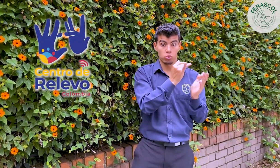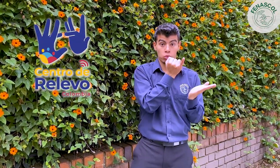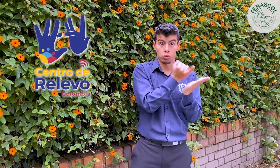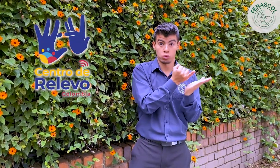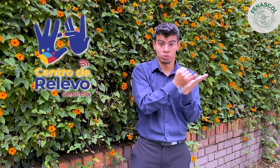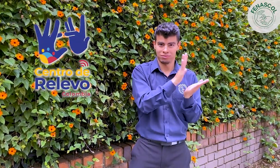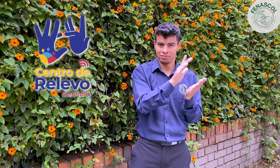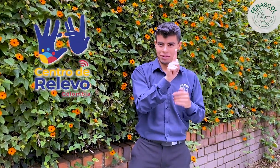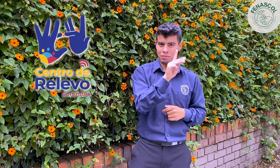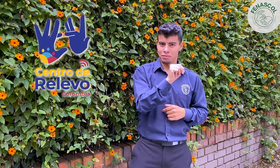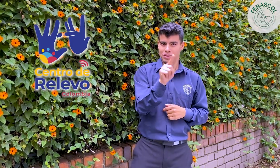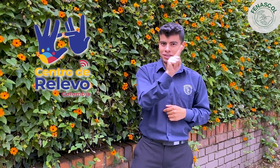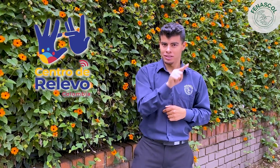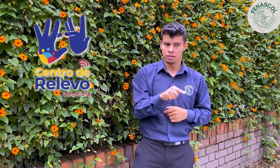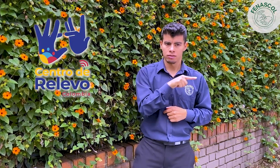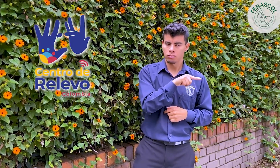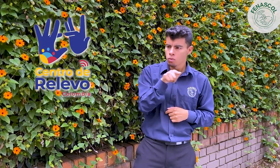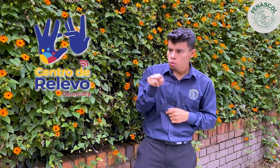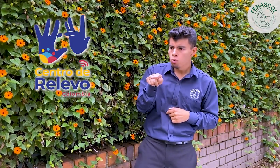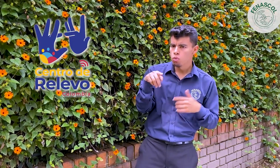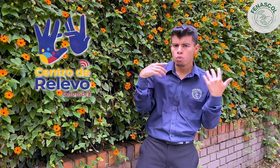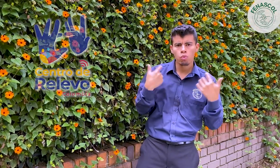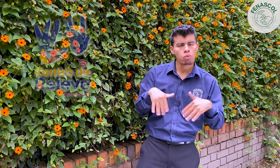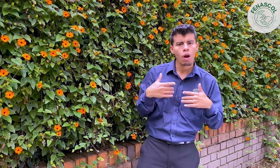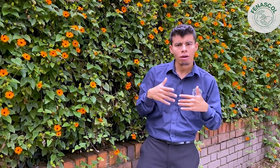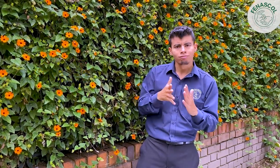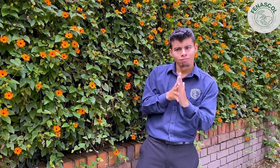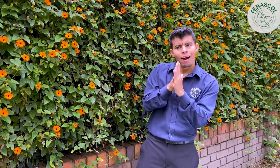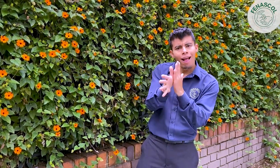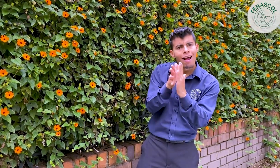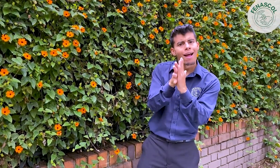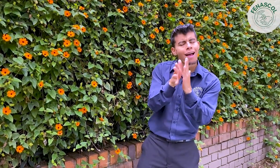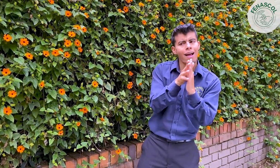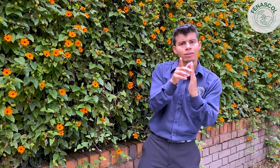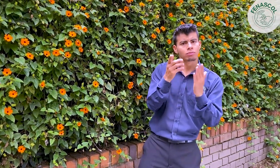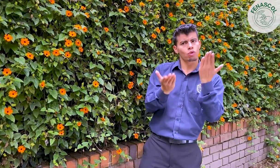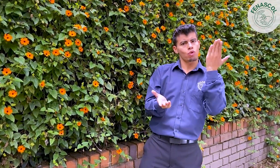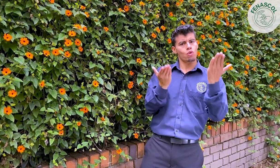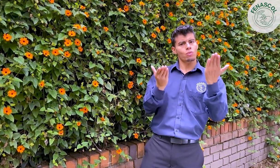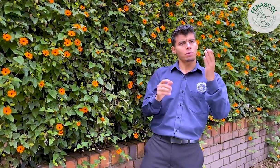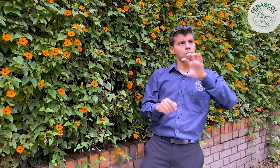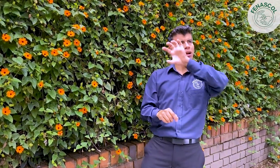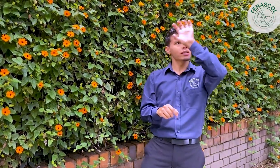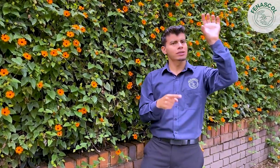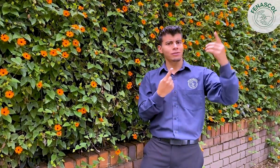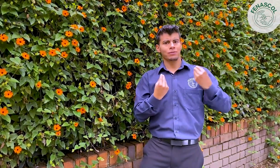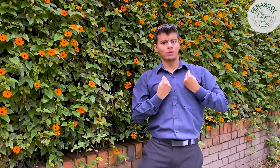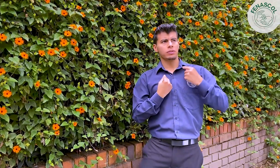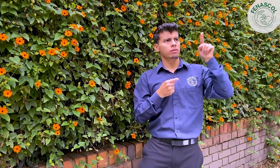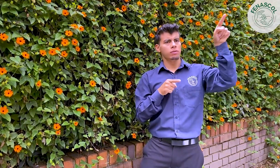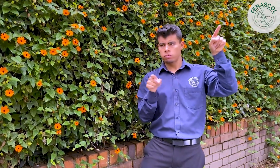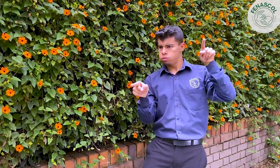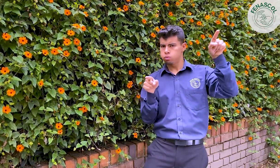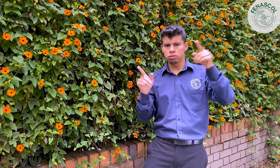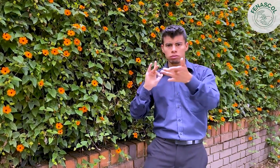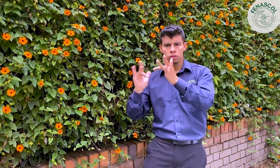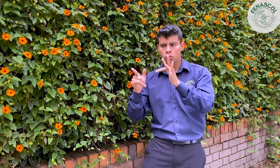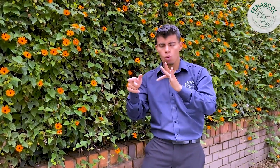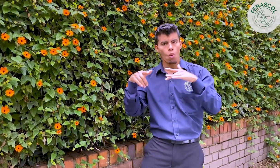e hicieron comparaciones con los proyectos de relevo de cada uno de sus países, concluyendo que Centro de